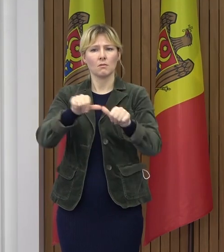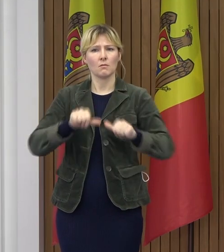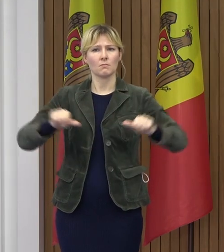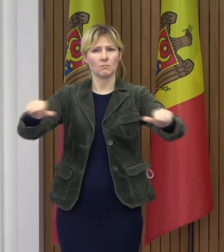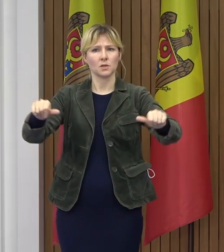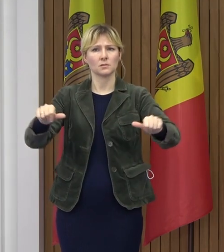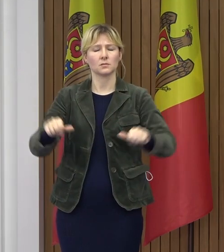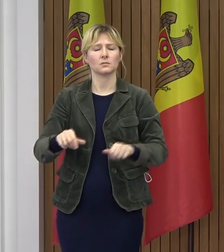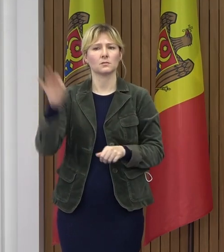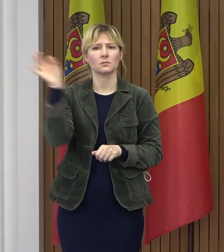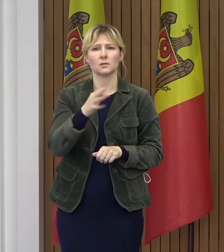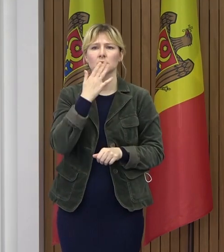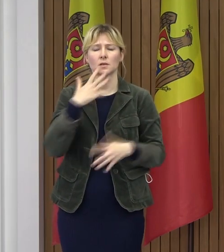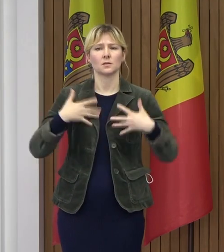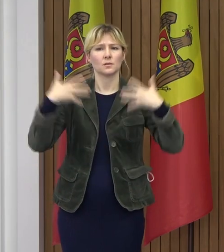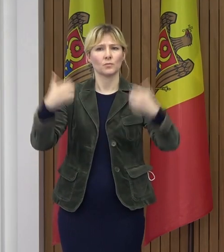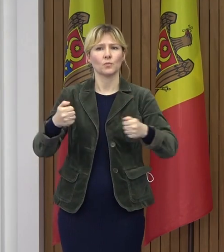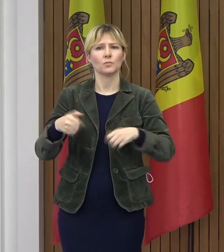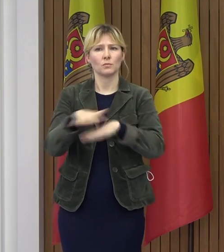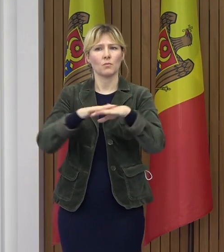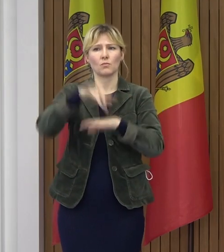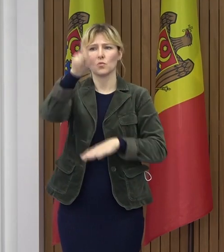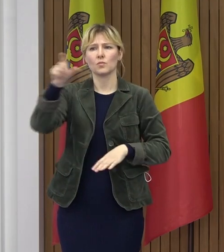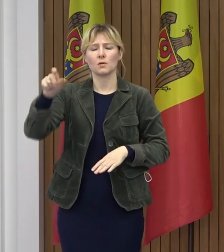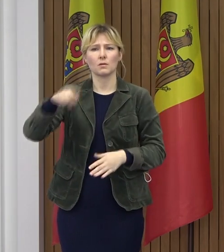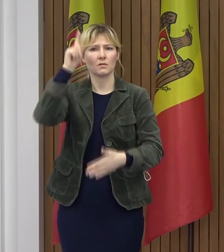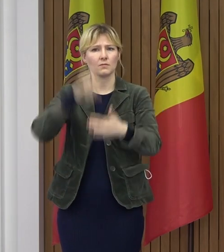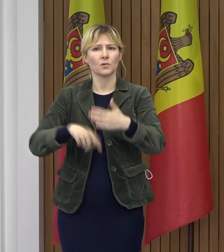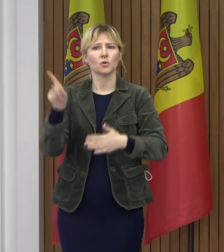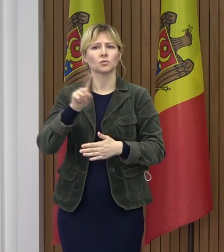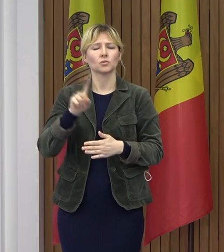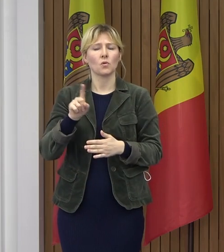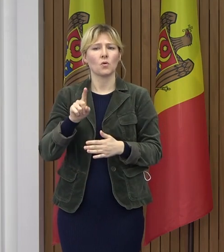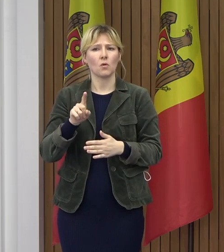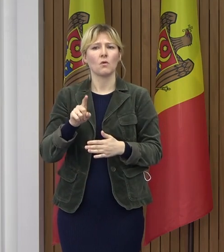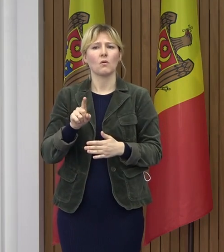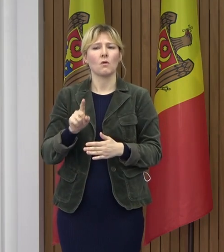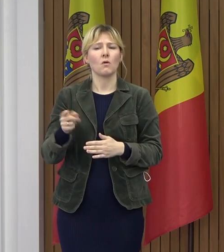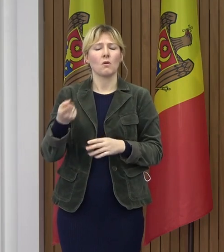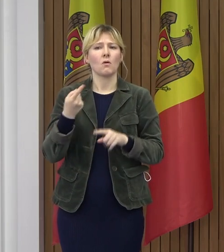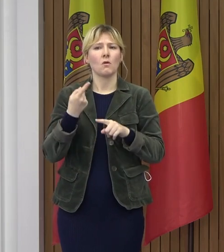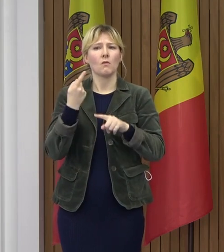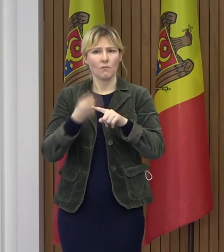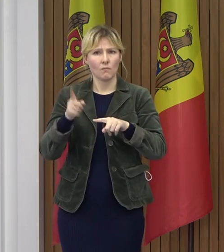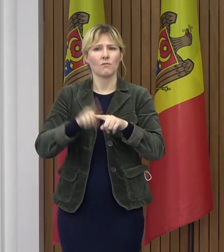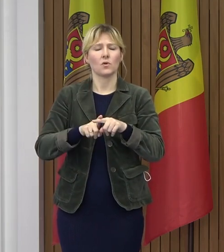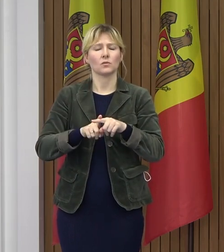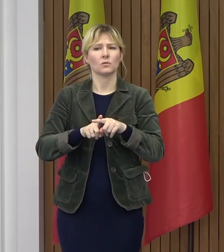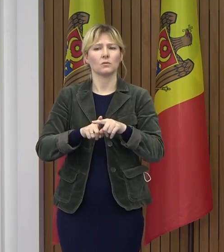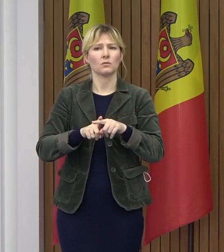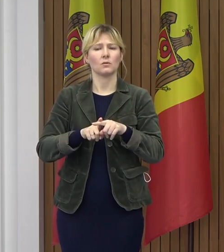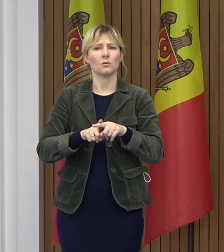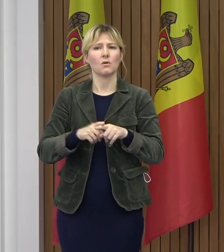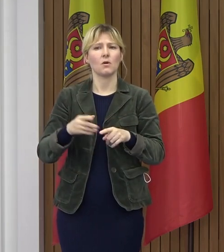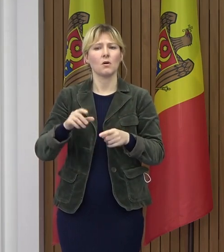Naționale Extraordinară de Sănătate Publică le consideră la etapă actuală suficiente în limita mandatului